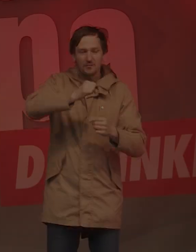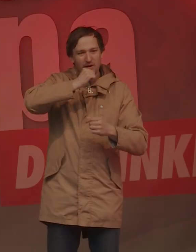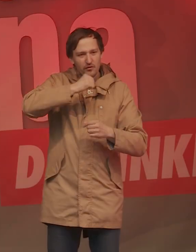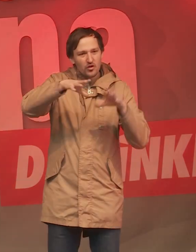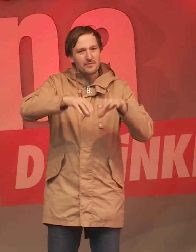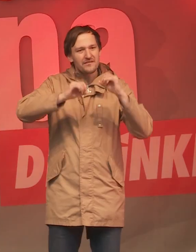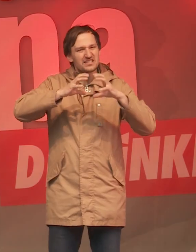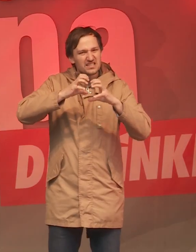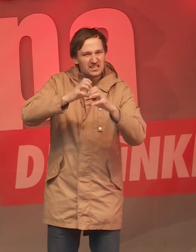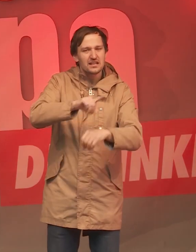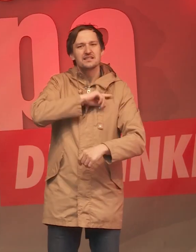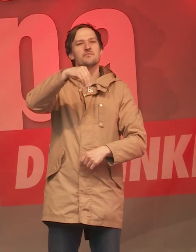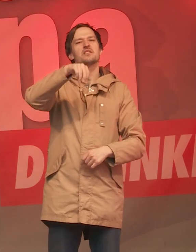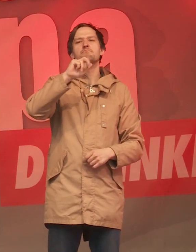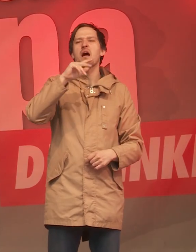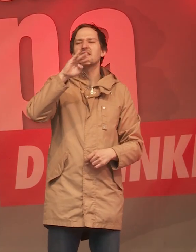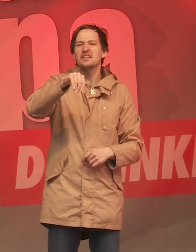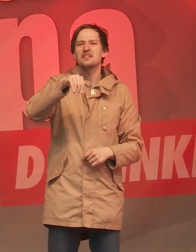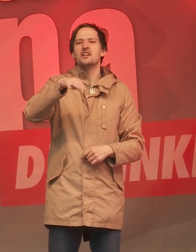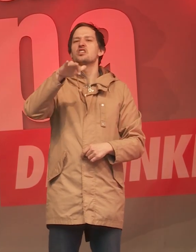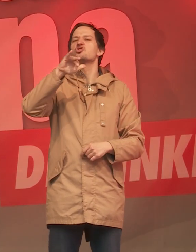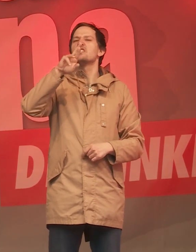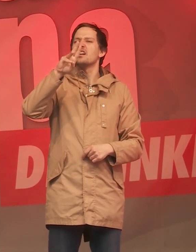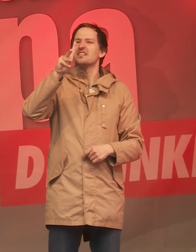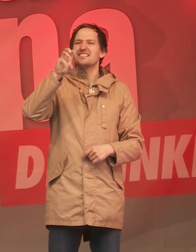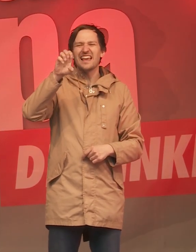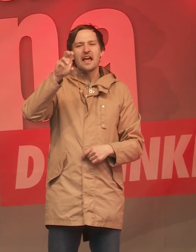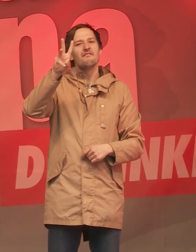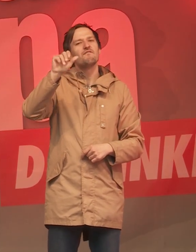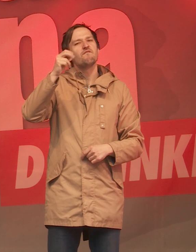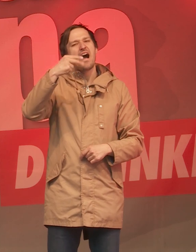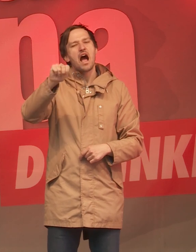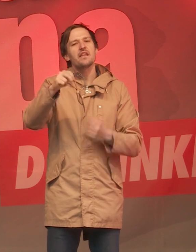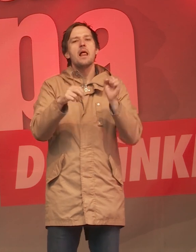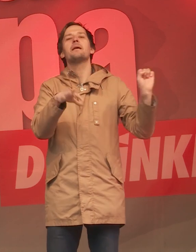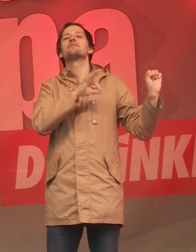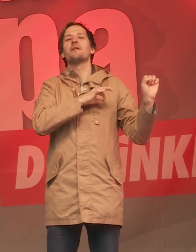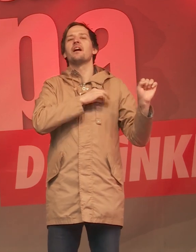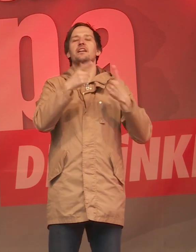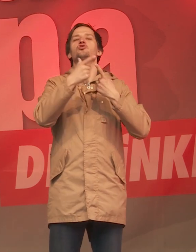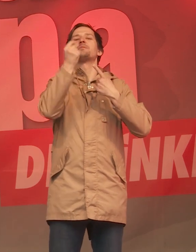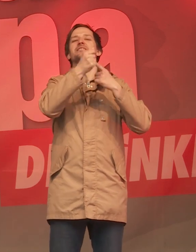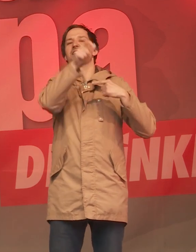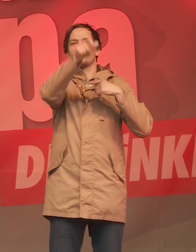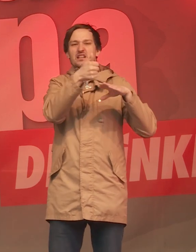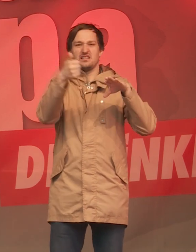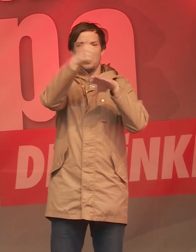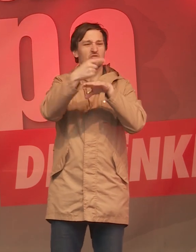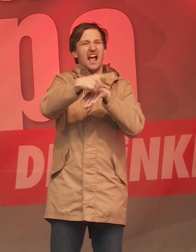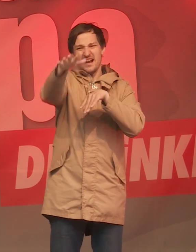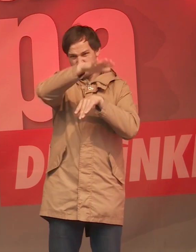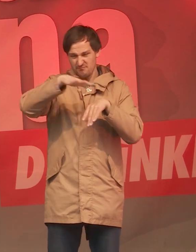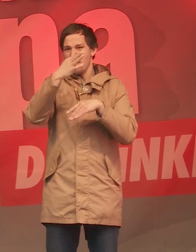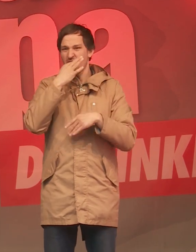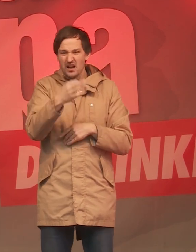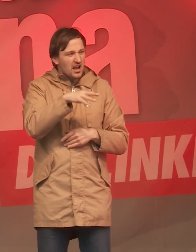Mein Name ist Martin Schurdemann, ich bin mit unserem Spitzenkandidat für die Linke zu den Europawahlen und ich bin gerade von jemandem hier auf dem Platz gefragt worden. Sag mal, ist